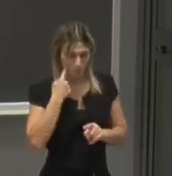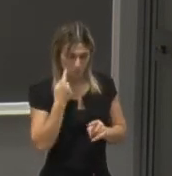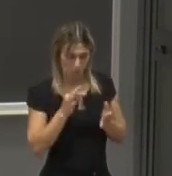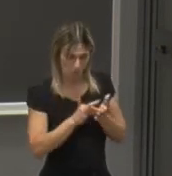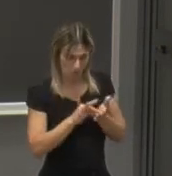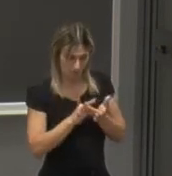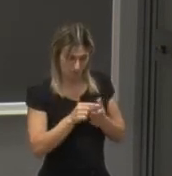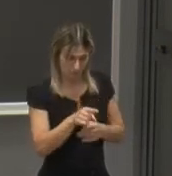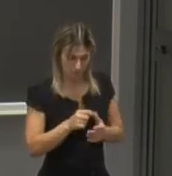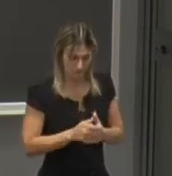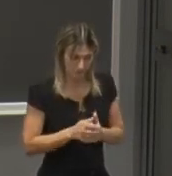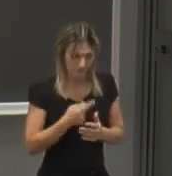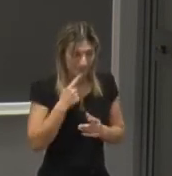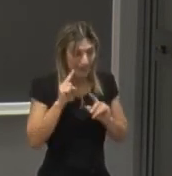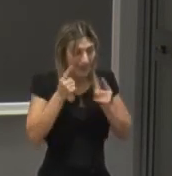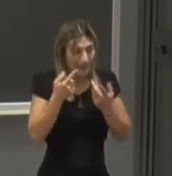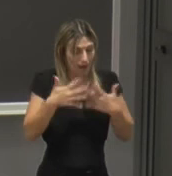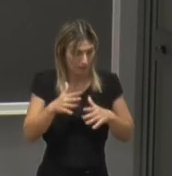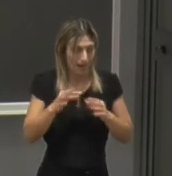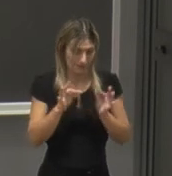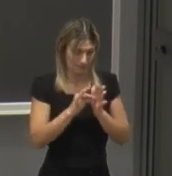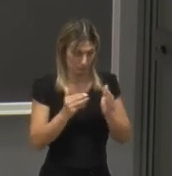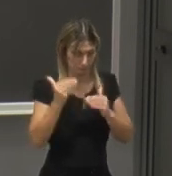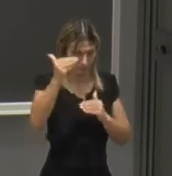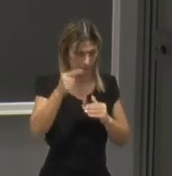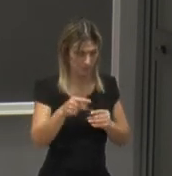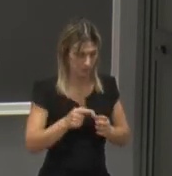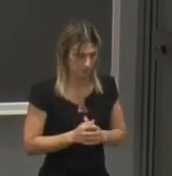i nostri laureati è molto elevata